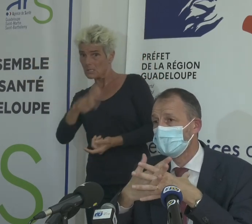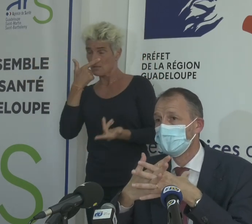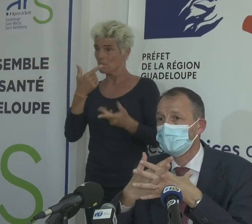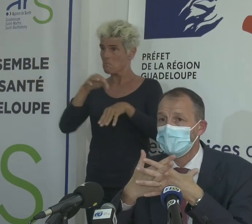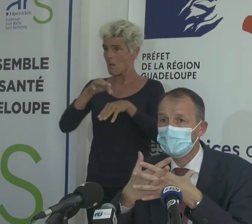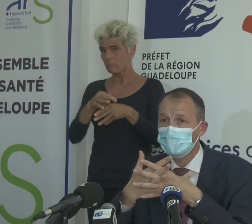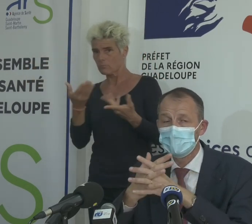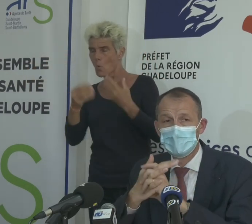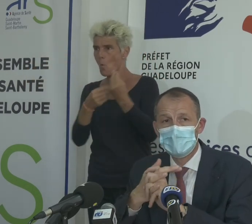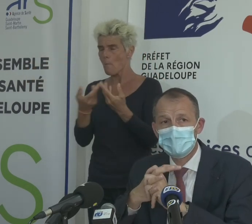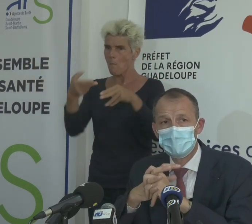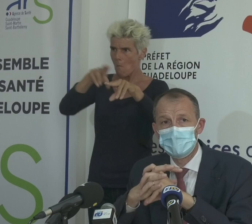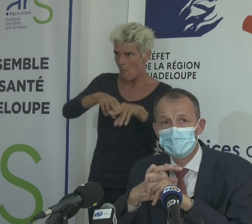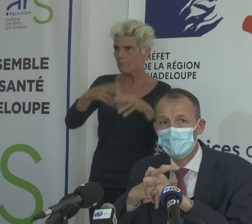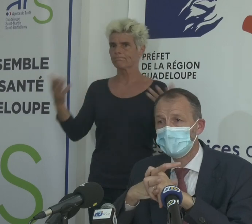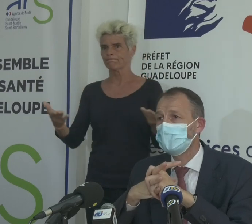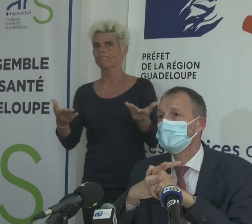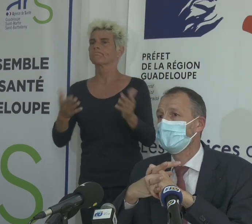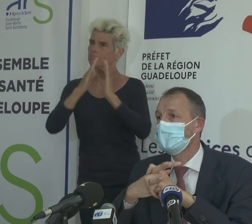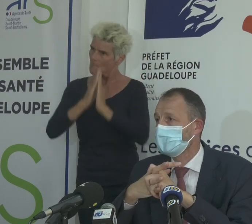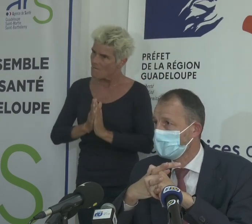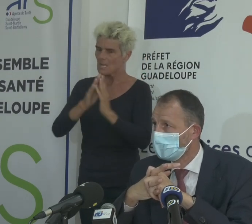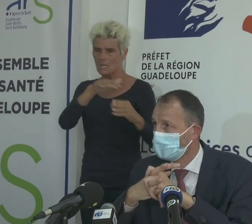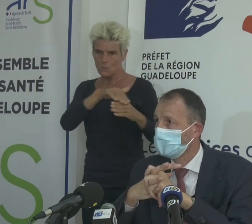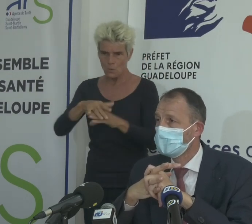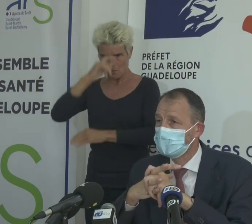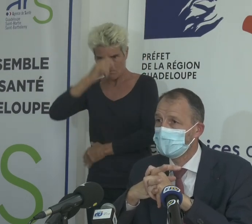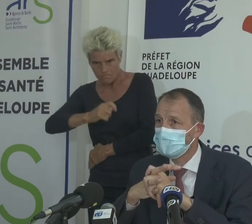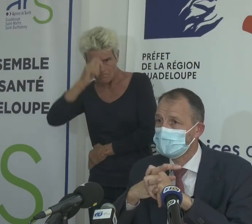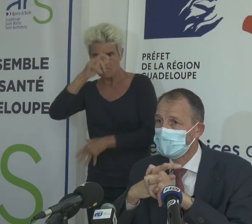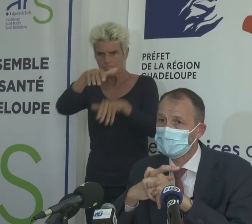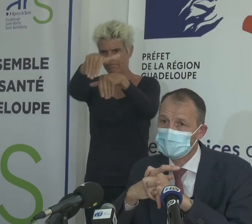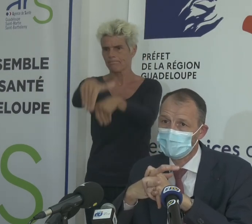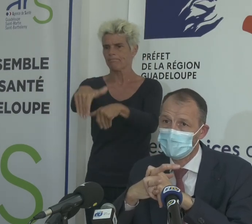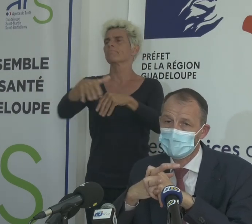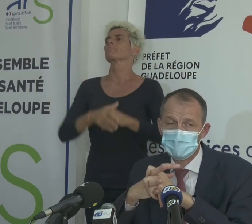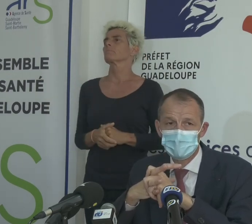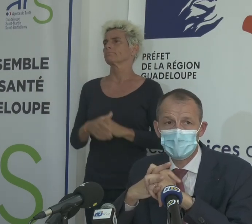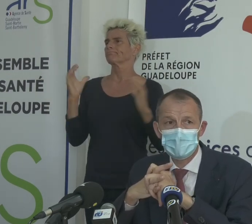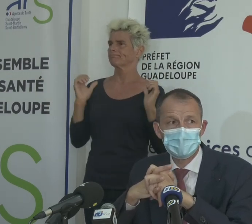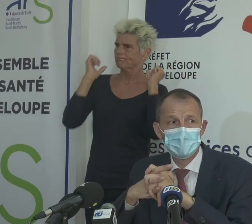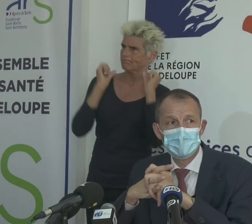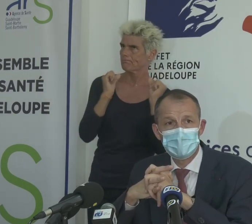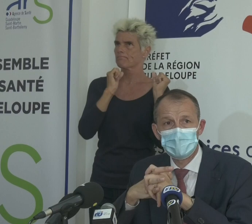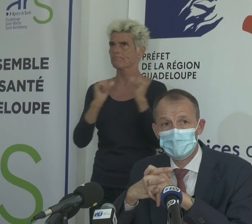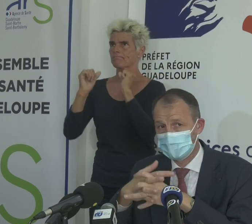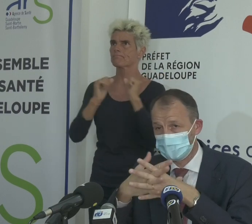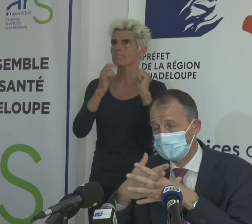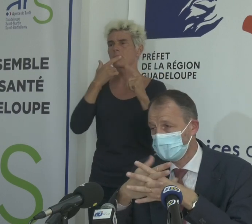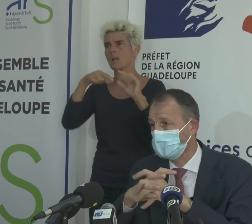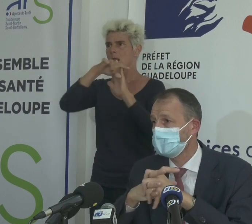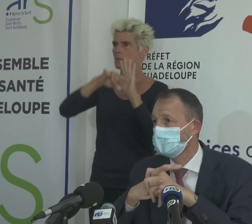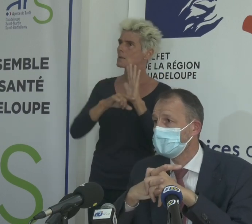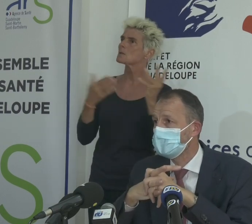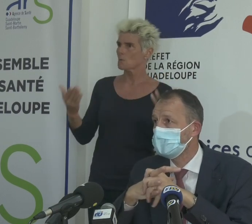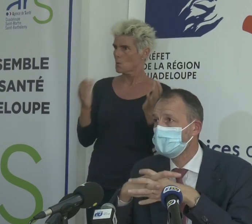je demande à tout le monde de bien veiller à ce que les veillés, à ce que les enterrements fassent attention aux prescriptions et aux règles que sont